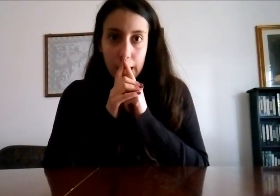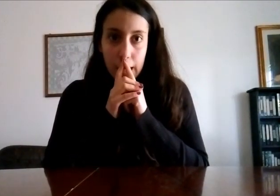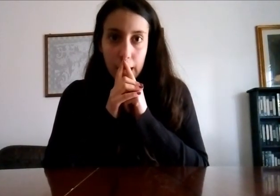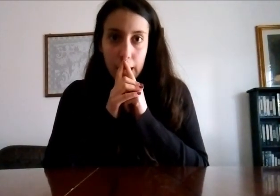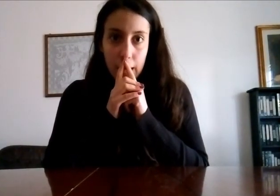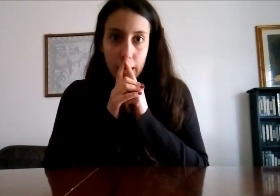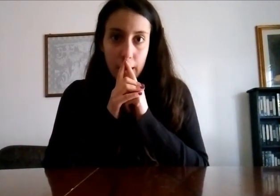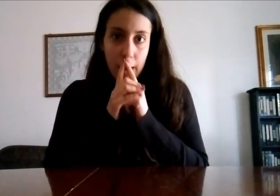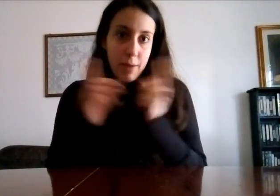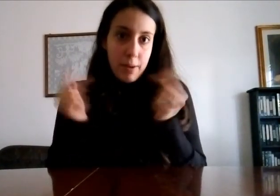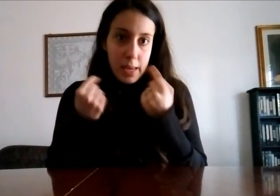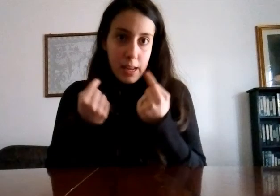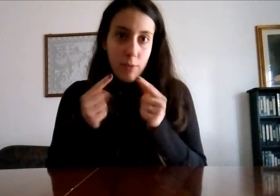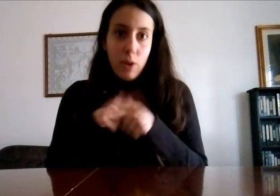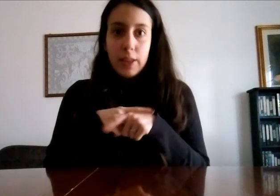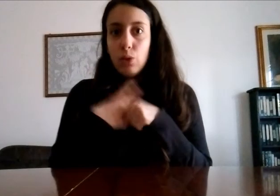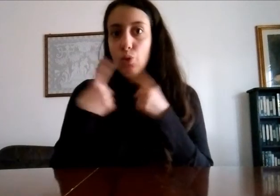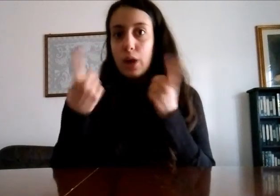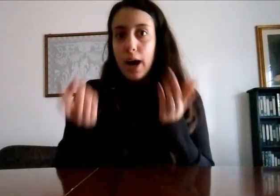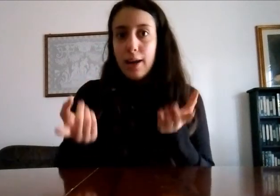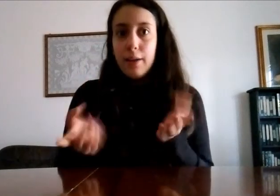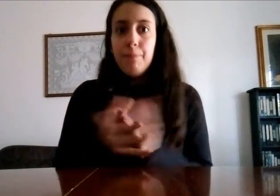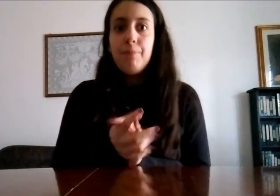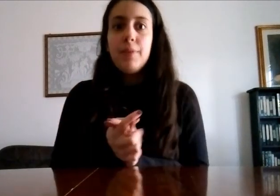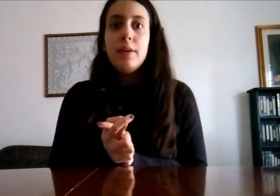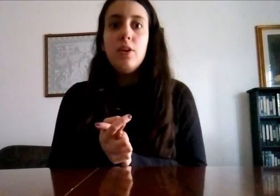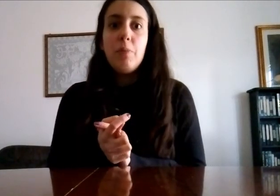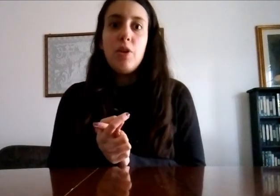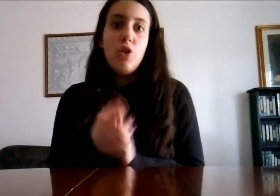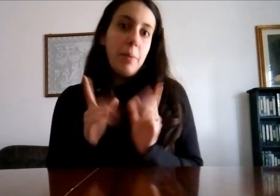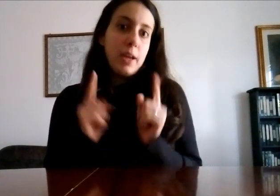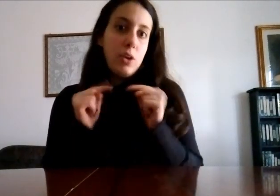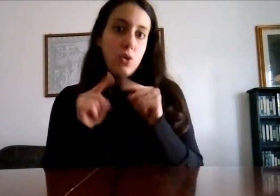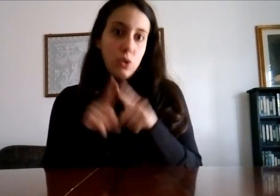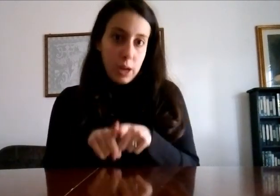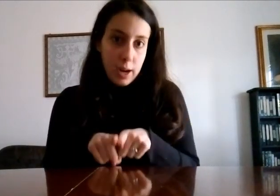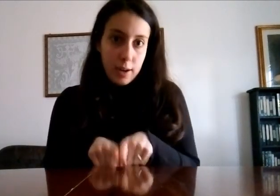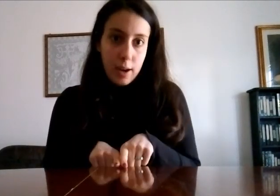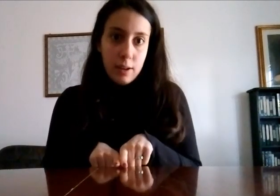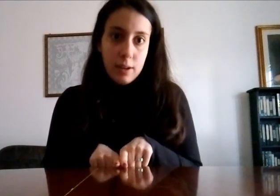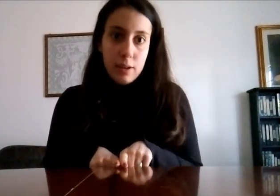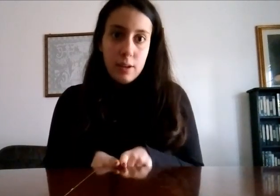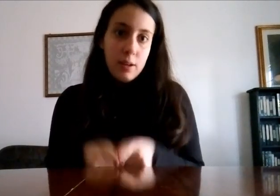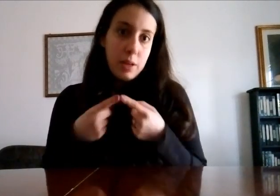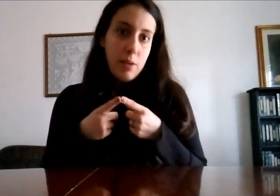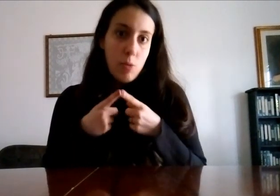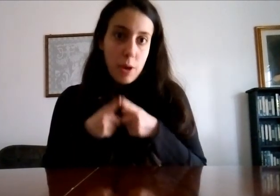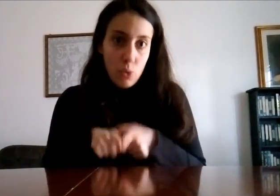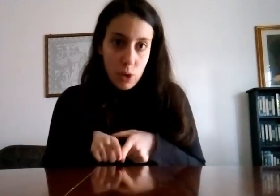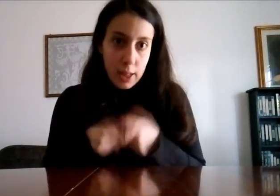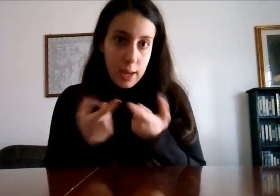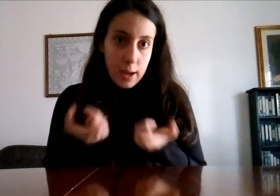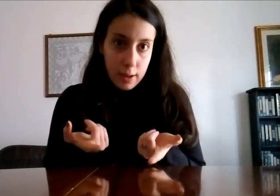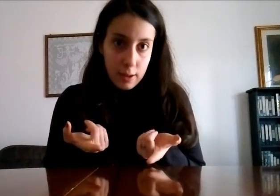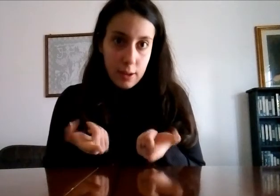che la mia famiglia voleva tanto un cane io però no perché ero contraria perché avevo paura dei cani